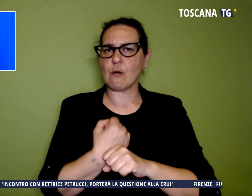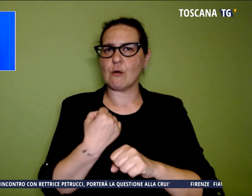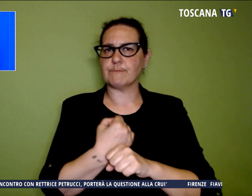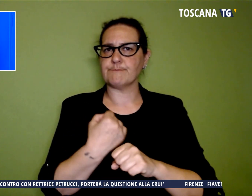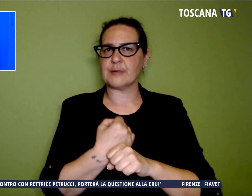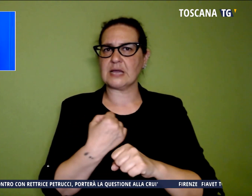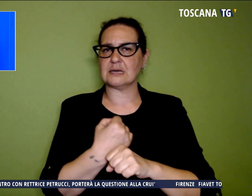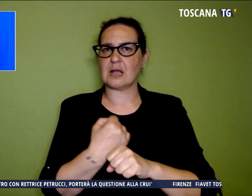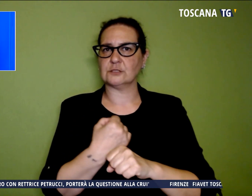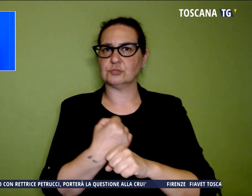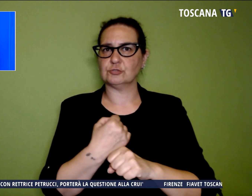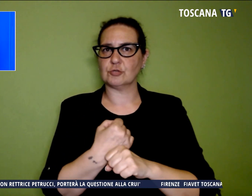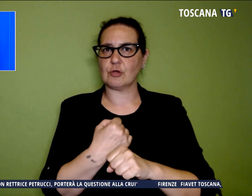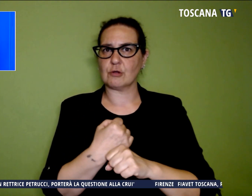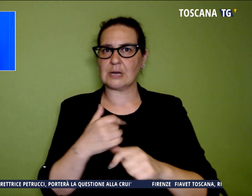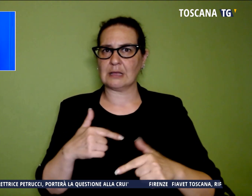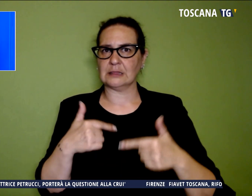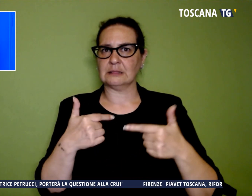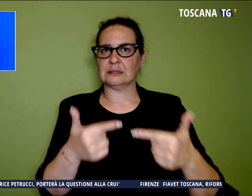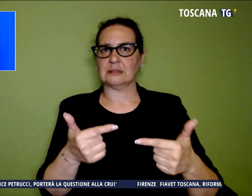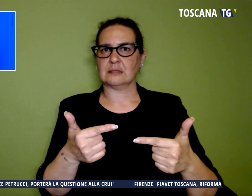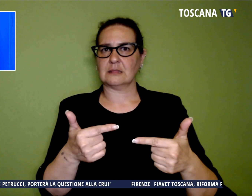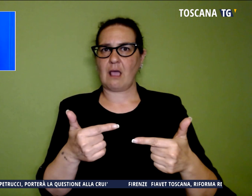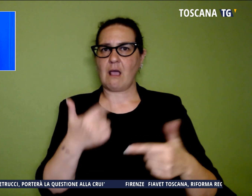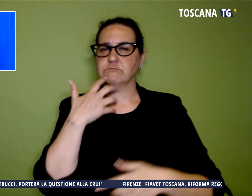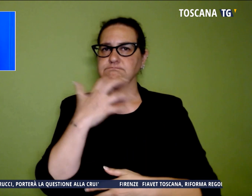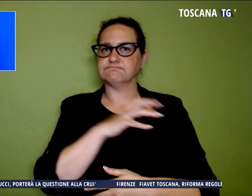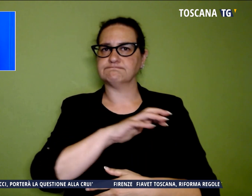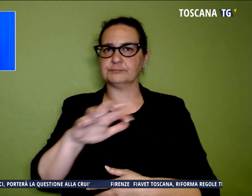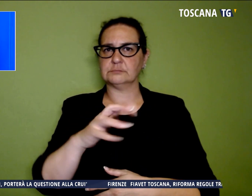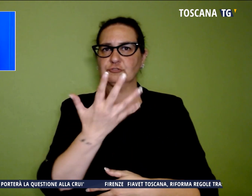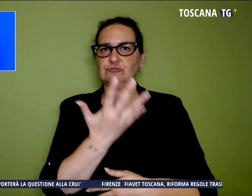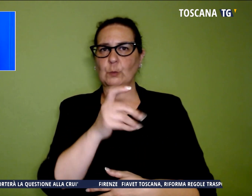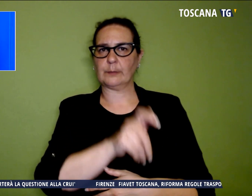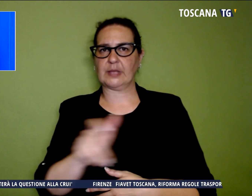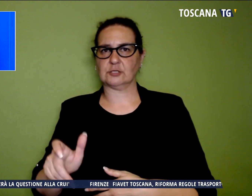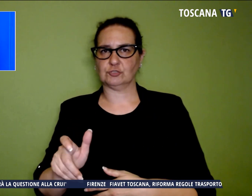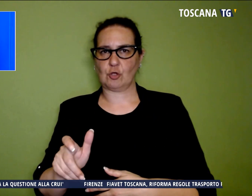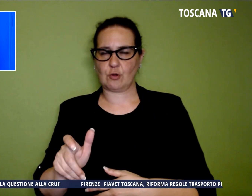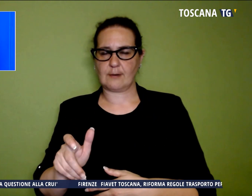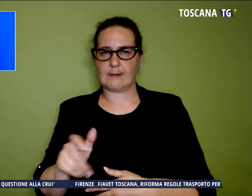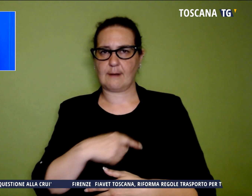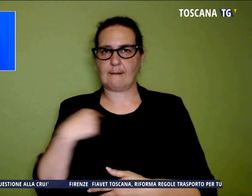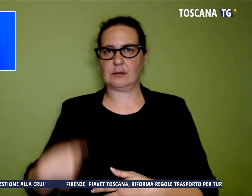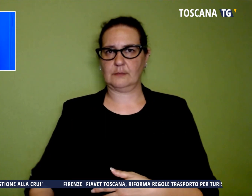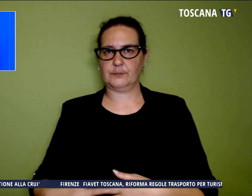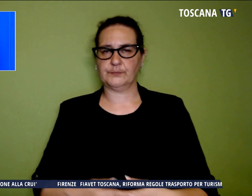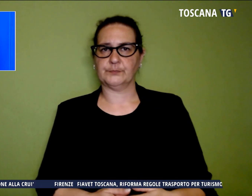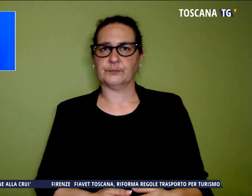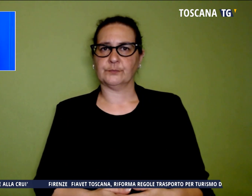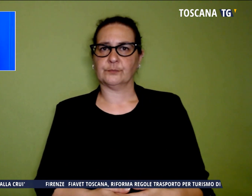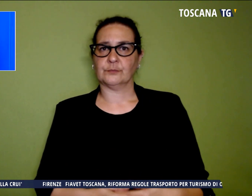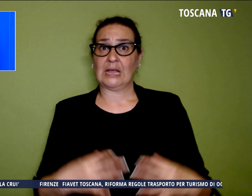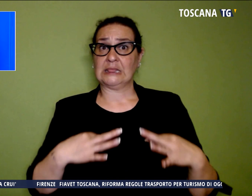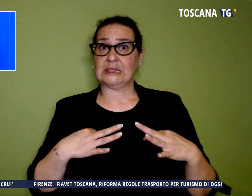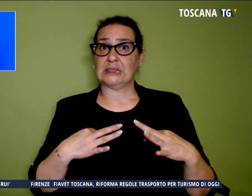aveva portato anche alla denuncia di 5 orientali. Valore totale del tessuto